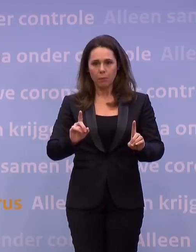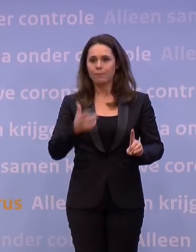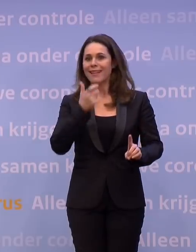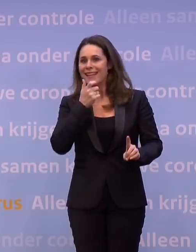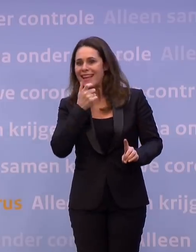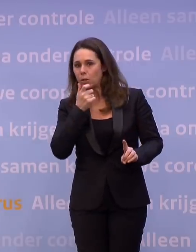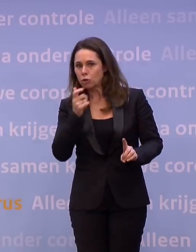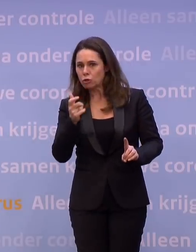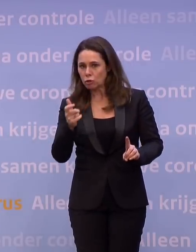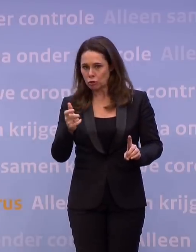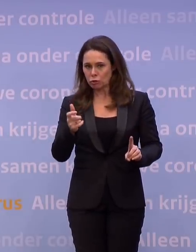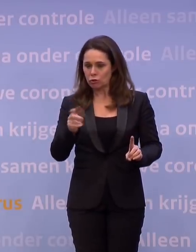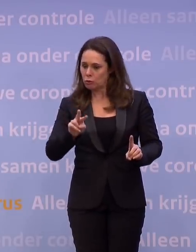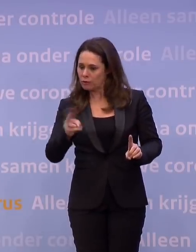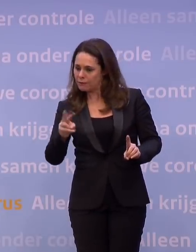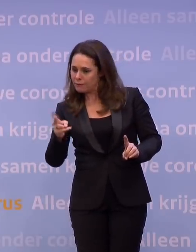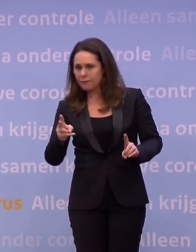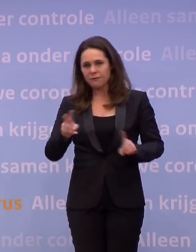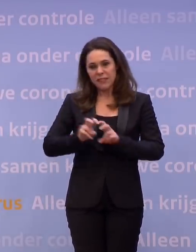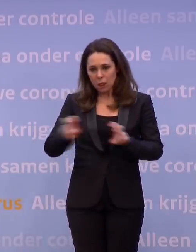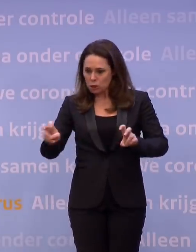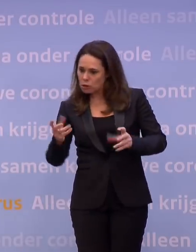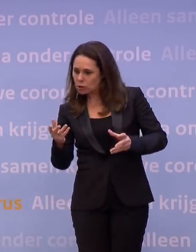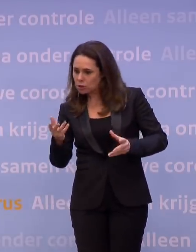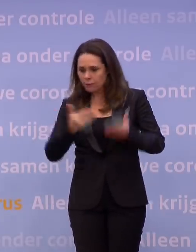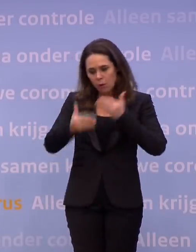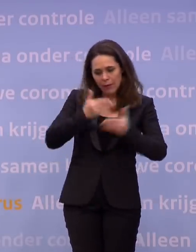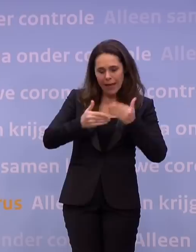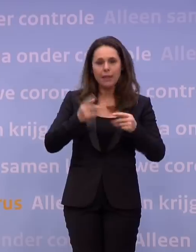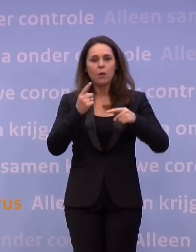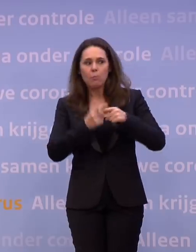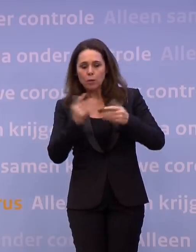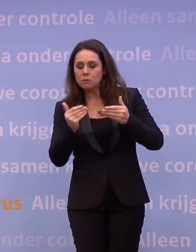virus, maar ook weer eerder hoop je, verwacht je ook, weer wat perspectief geven.